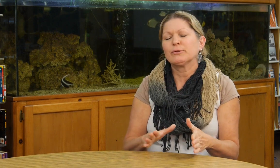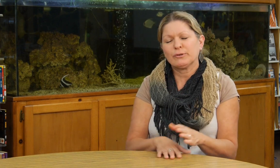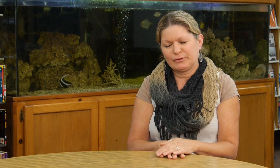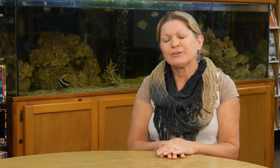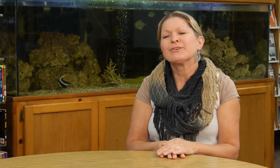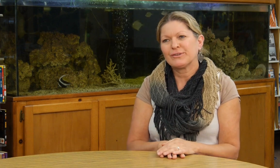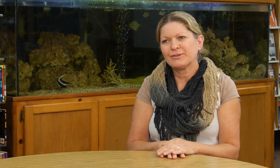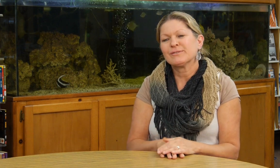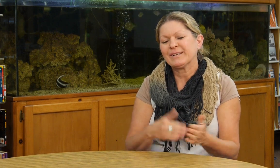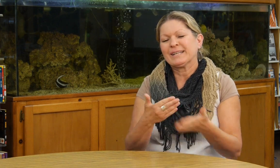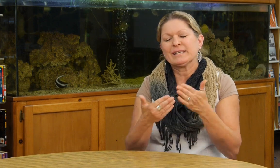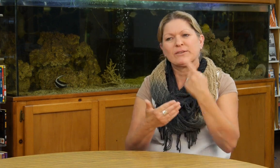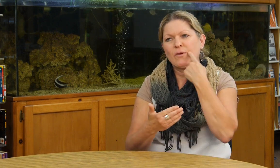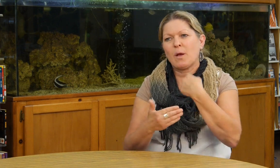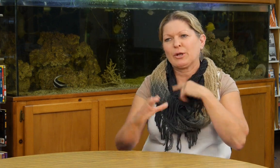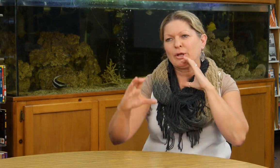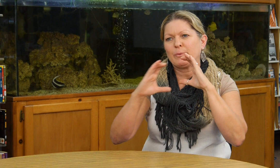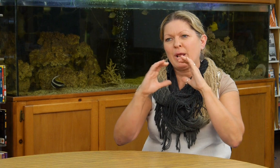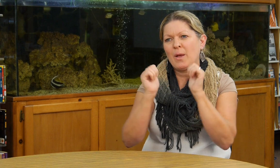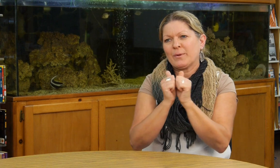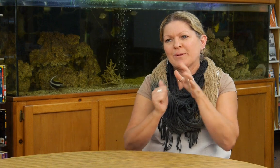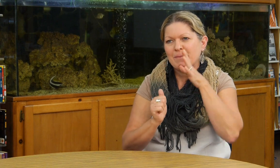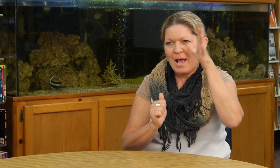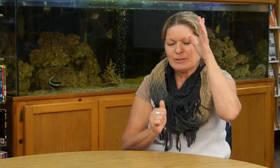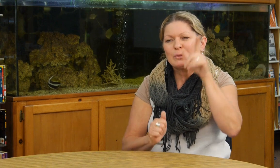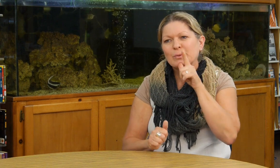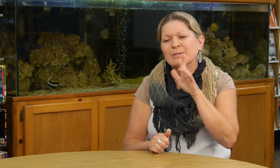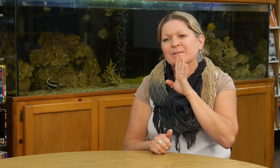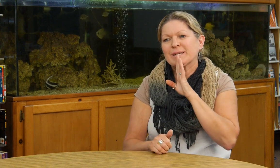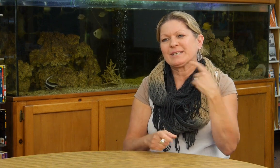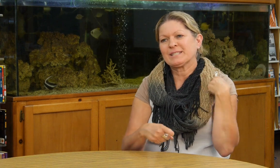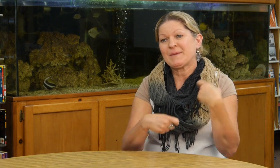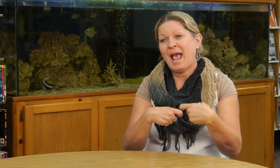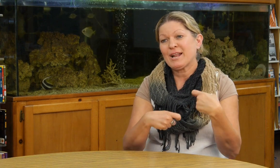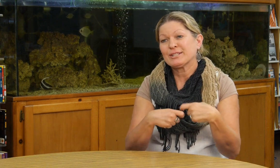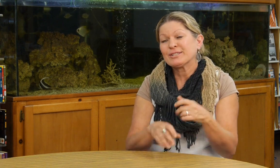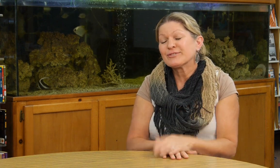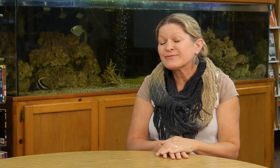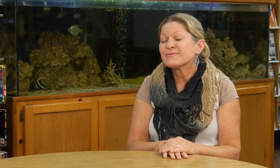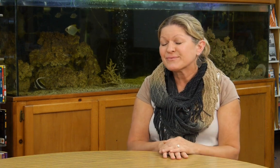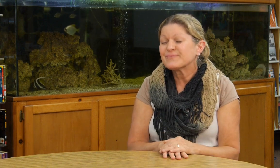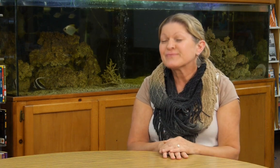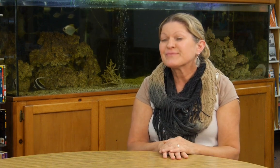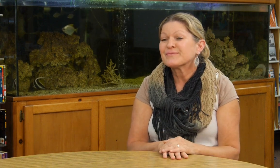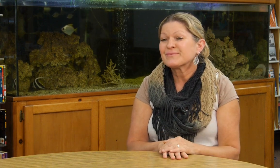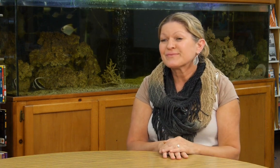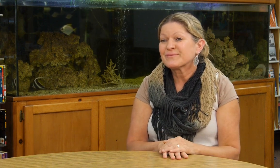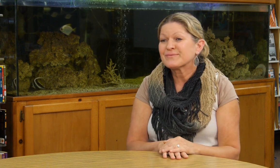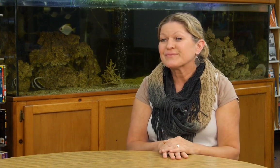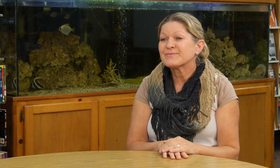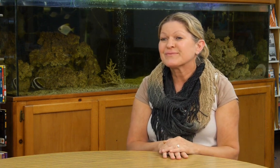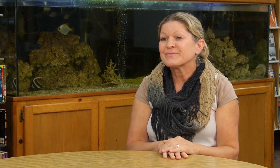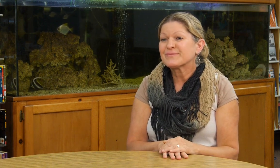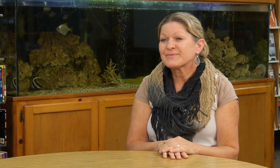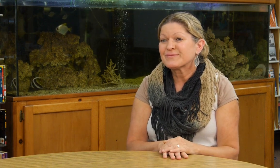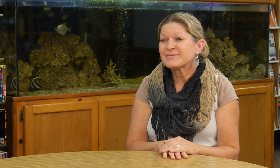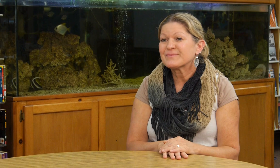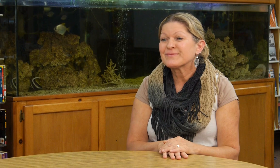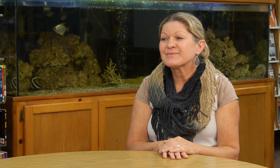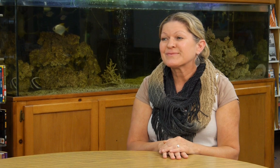noche de vuelta a la escuela y eventos similares, utilizamos los intérpretes trilingües porque tenemos padres que hablan español que vienen a este